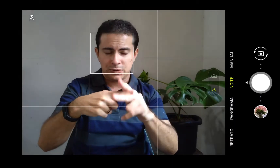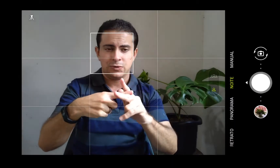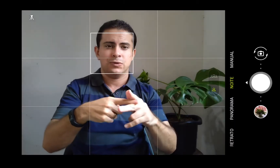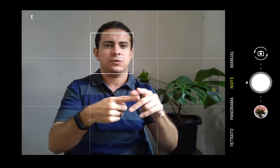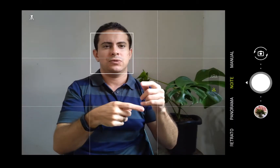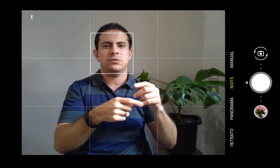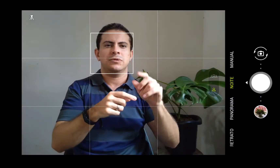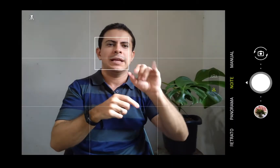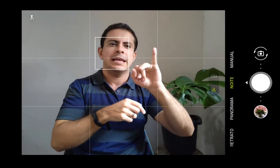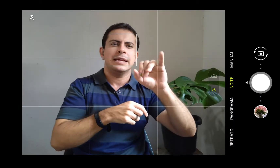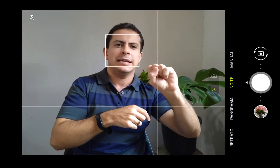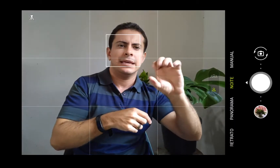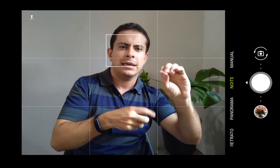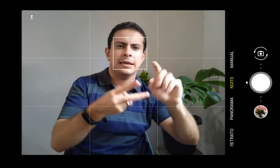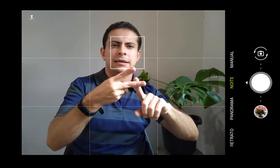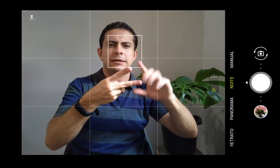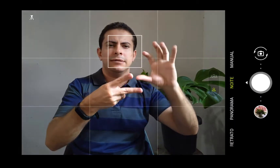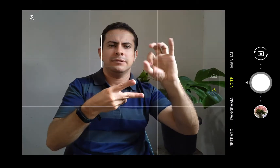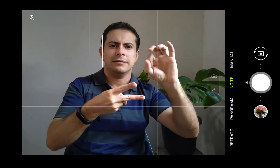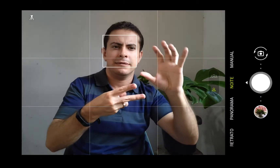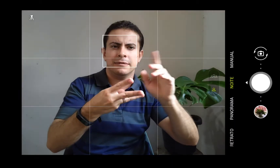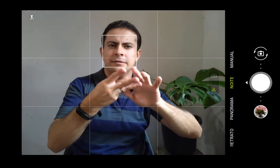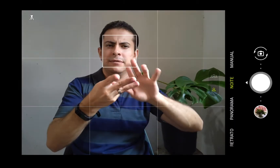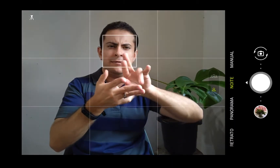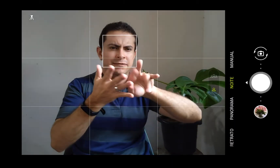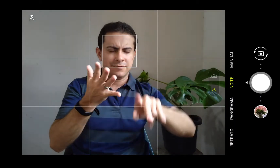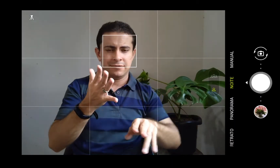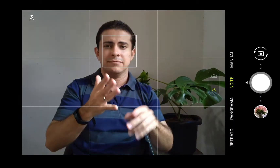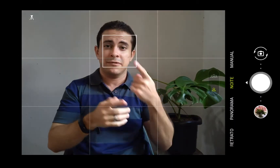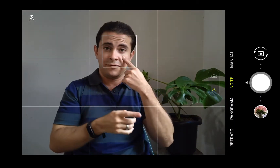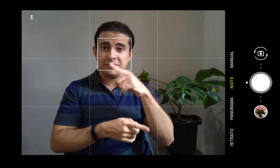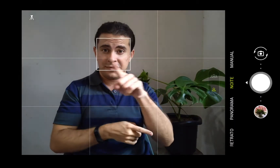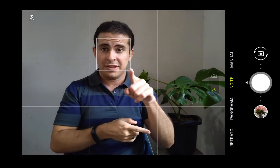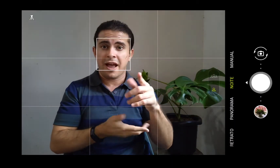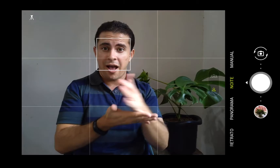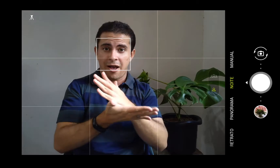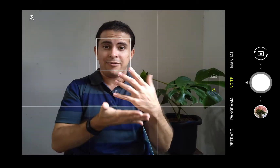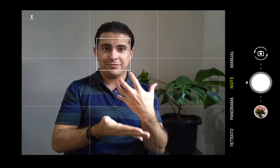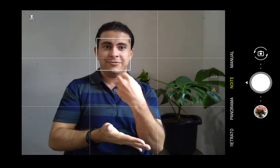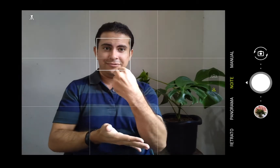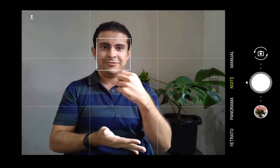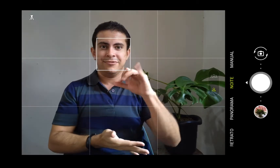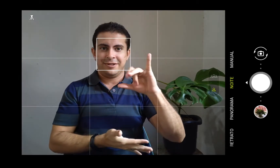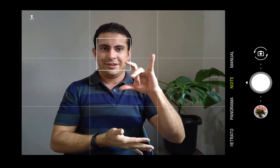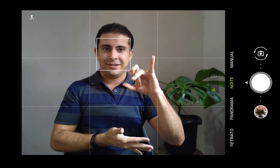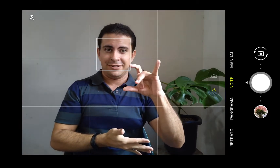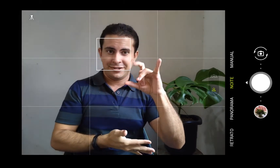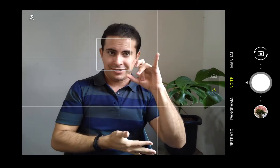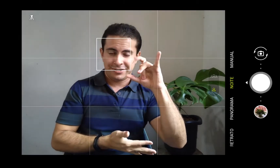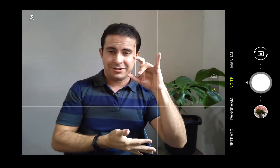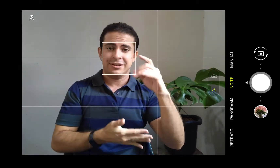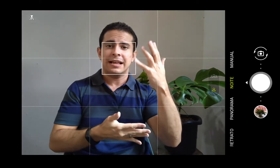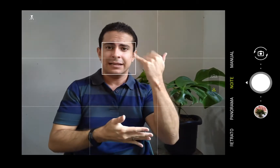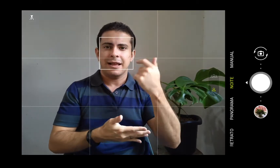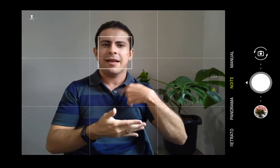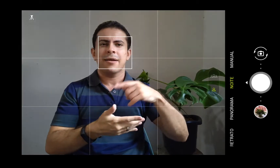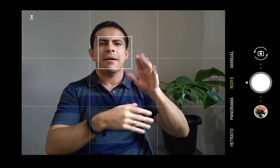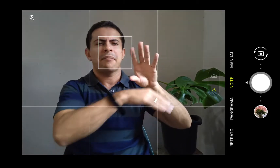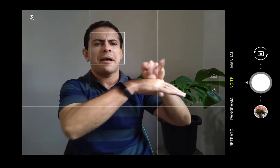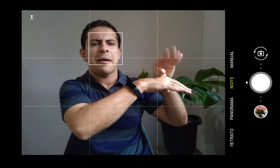perfil no Instagram, viu que eu bato as vezes fotos da lua, de alguma coisa assim, e eu uso muito